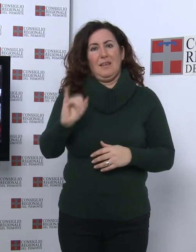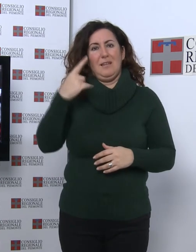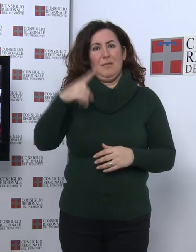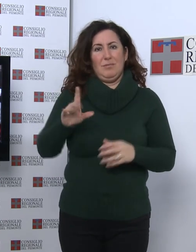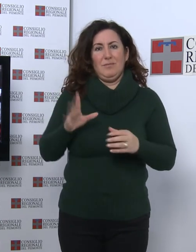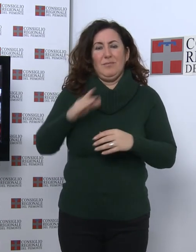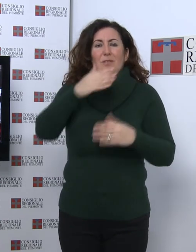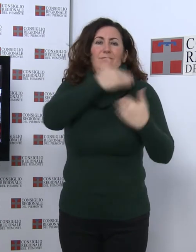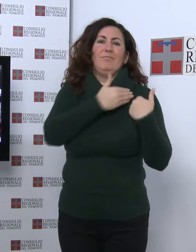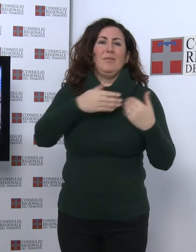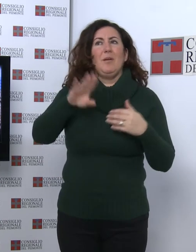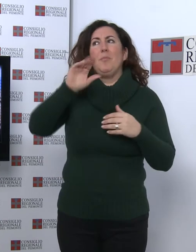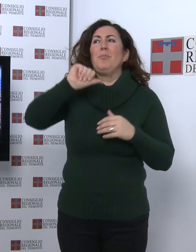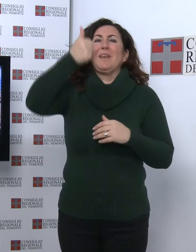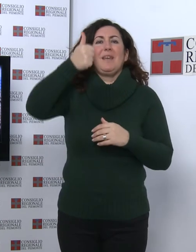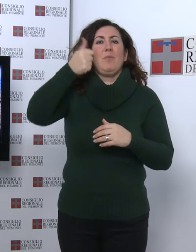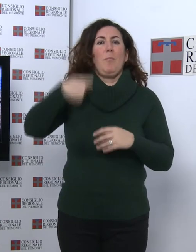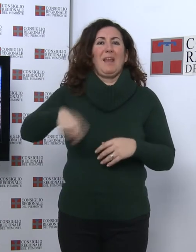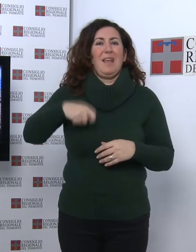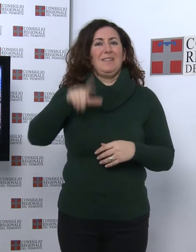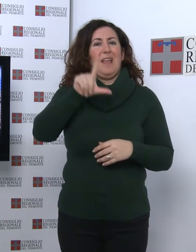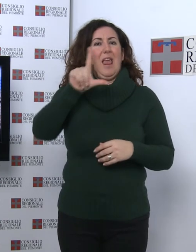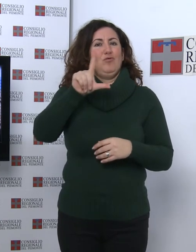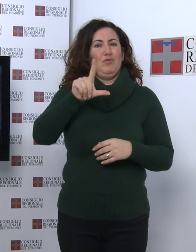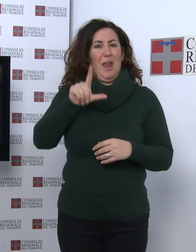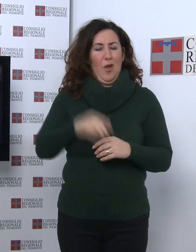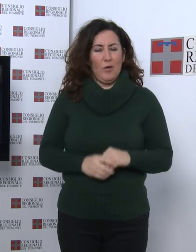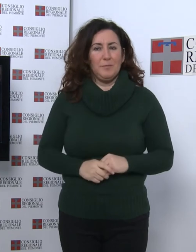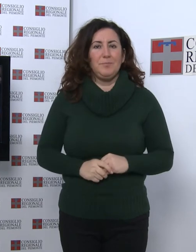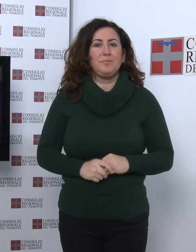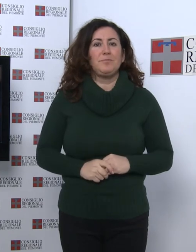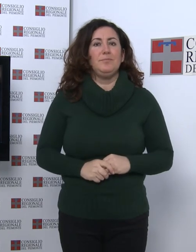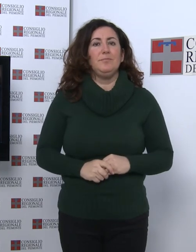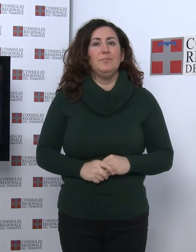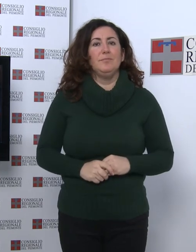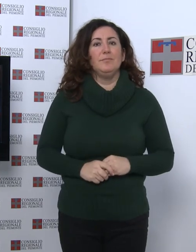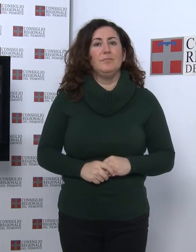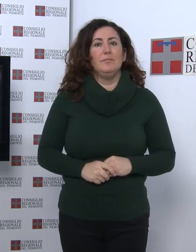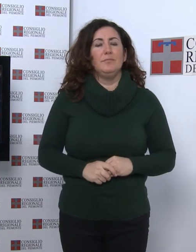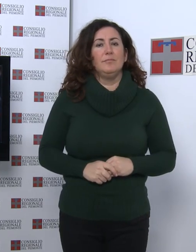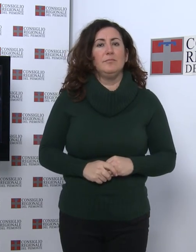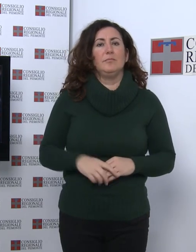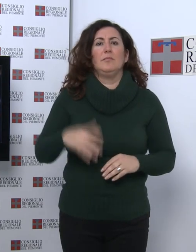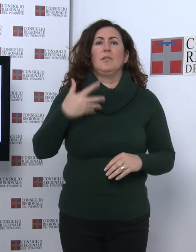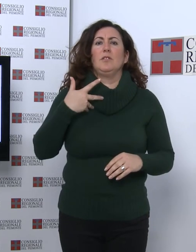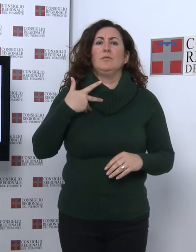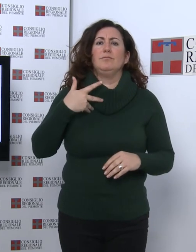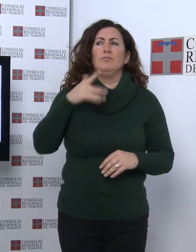preside del liceo I maestri dell'incisione Le opere grafiche di alcuni grandi artisti del 5-600 sono